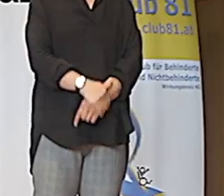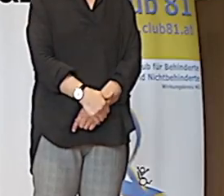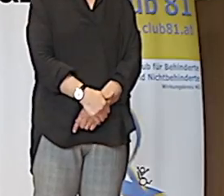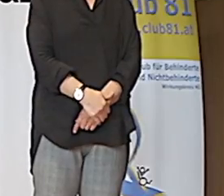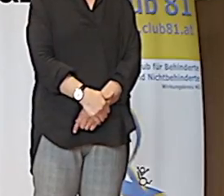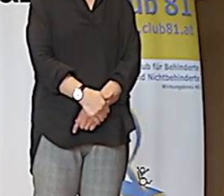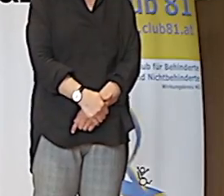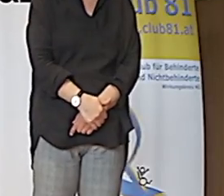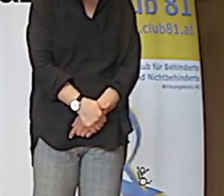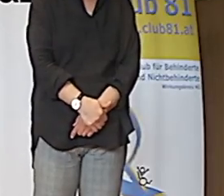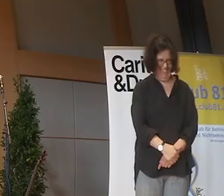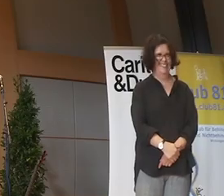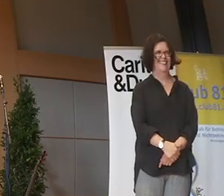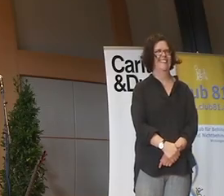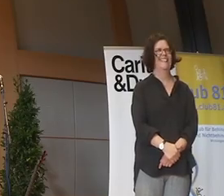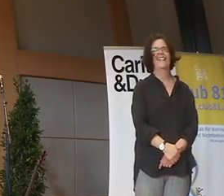Danklichkeit. Danke!